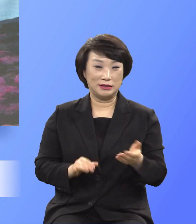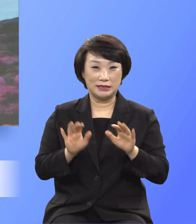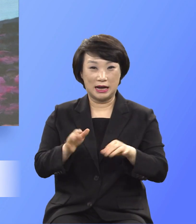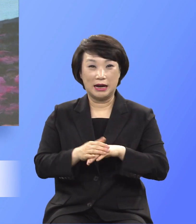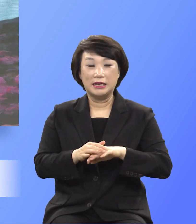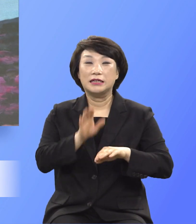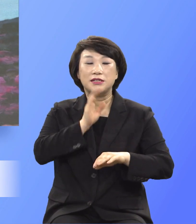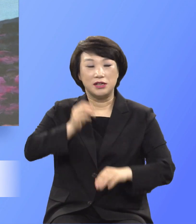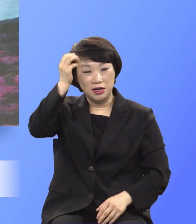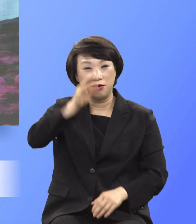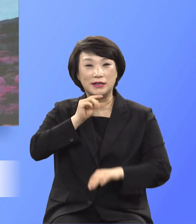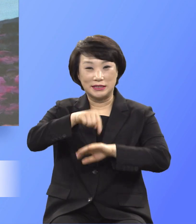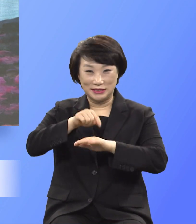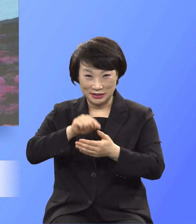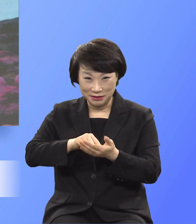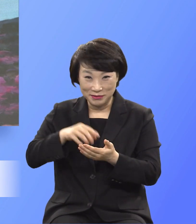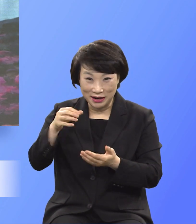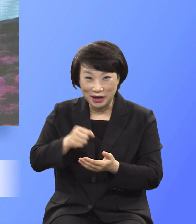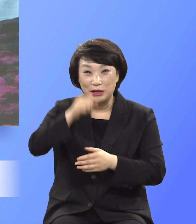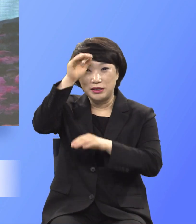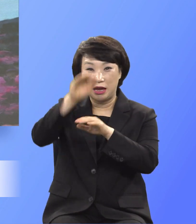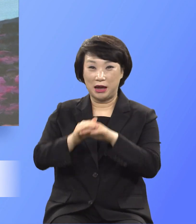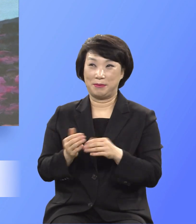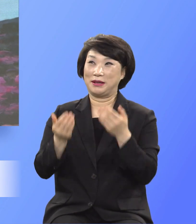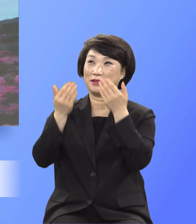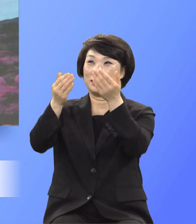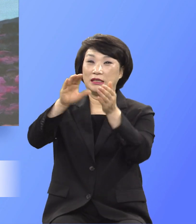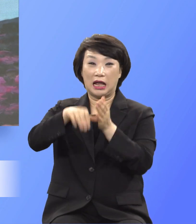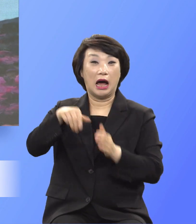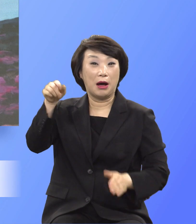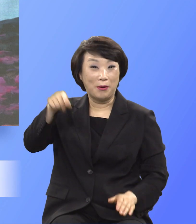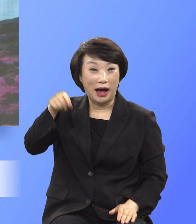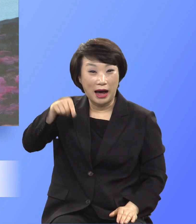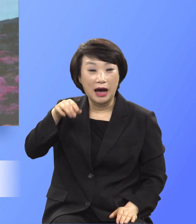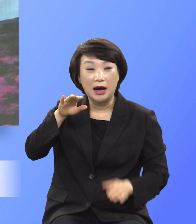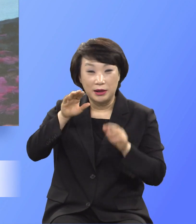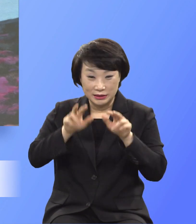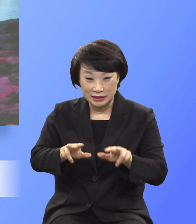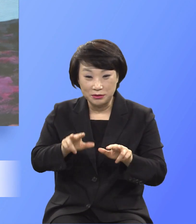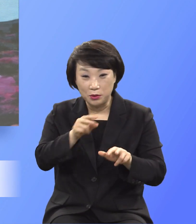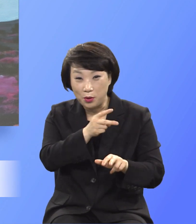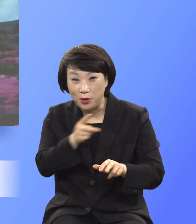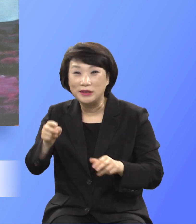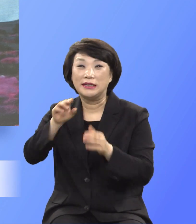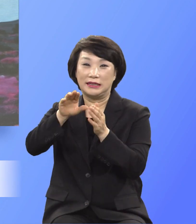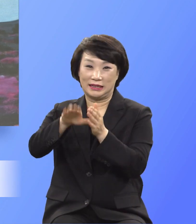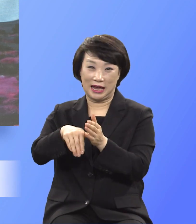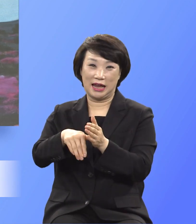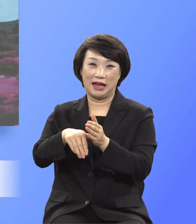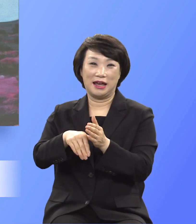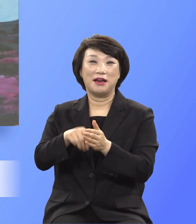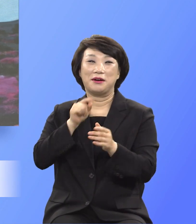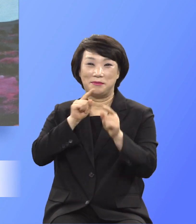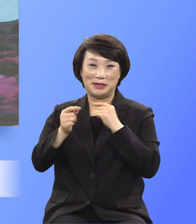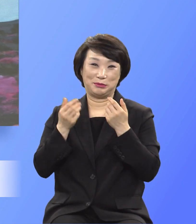신령과 진경으로 예배할 때가 오나니 곧 이때니라 라고 말씀하셨습니다